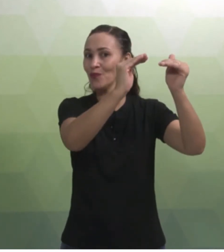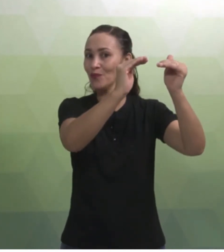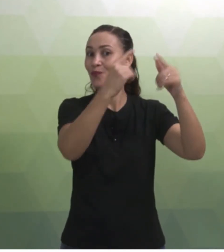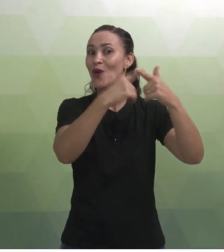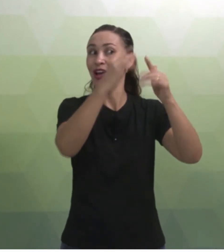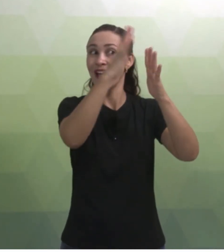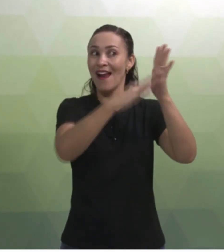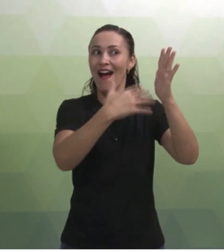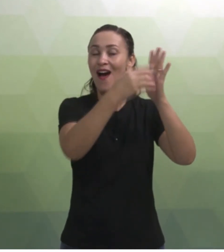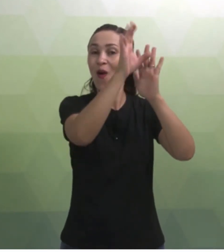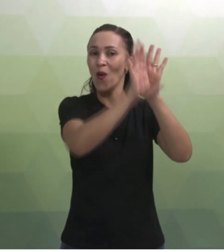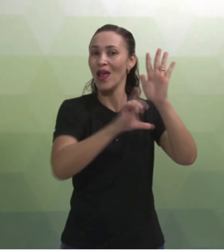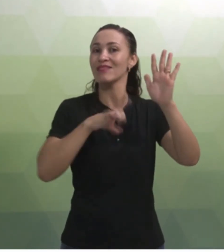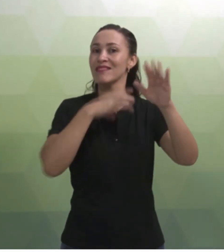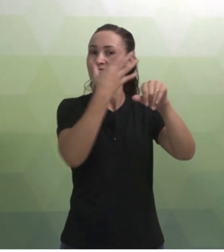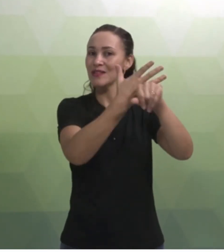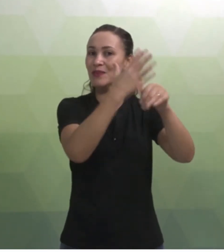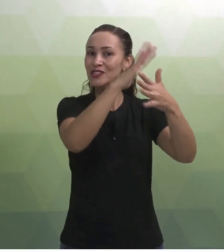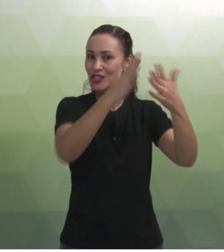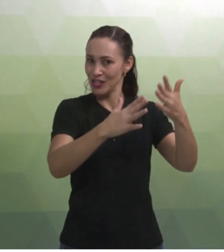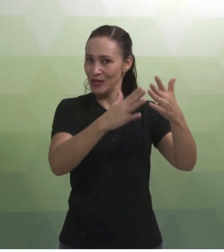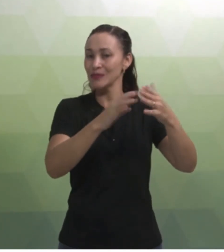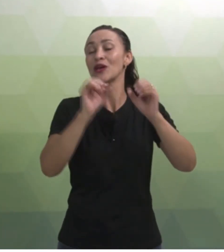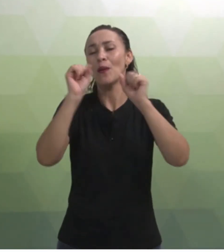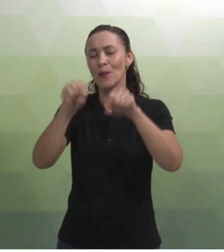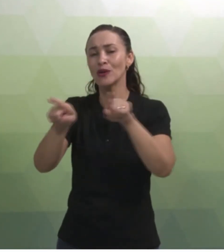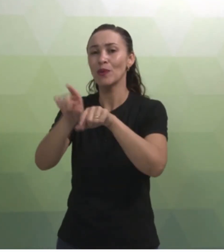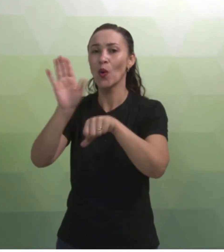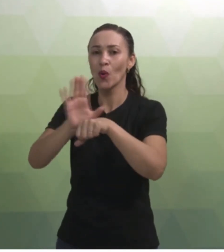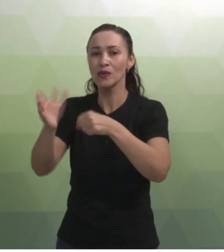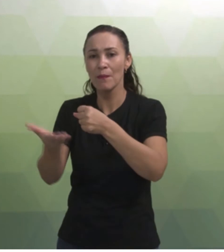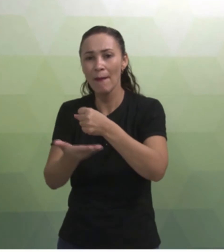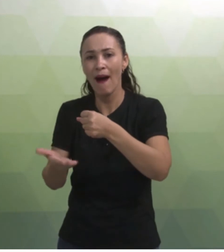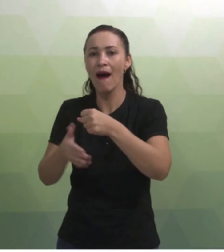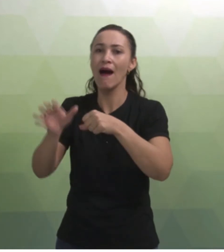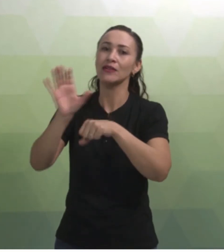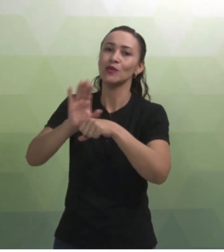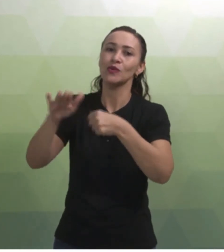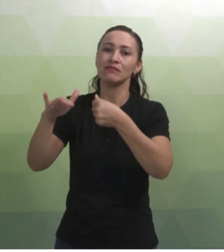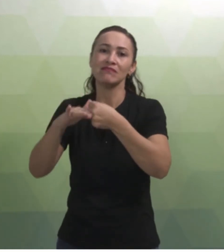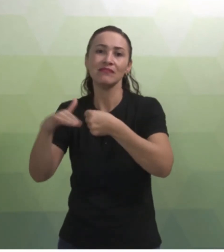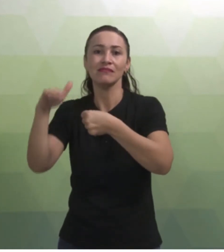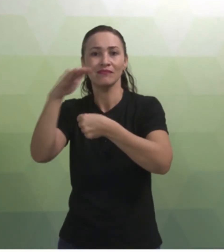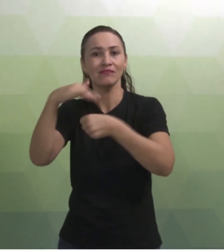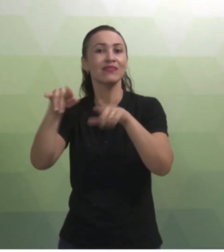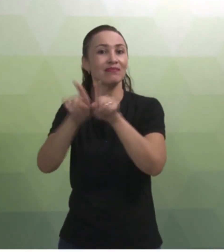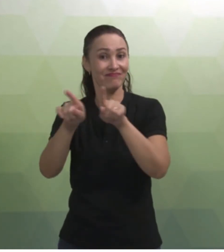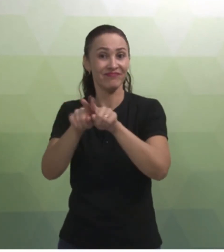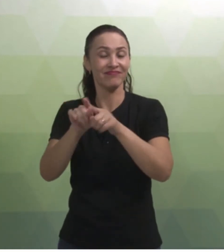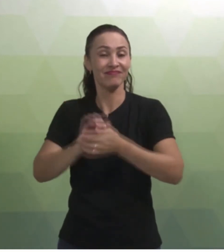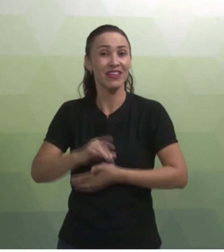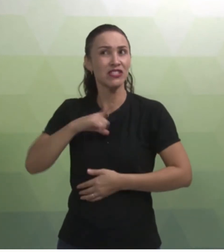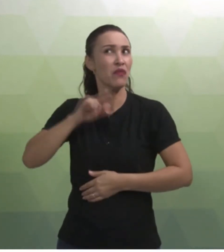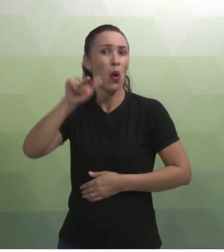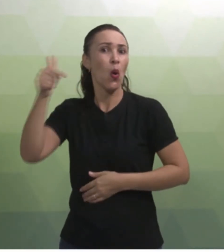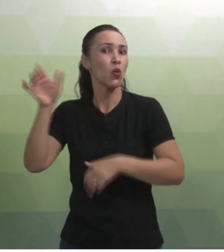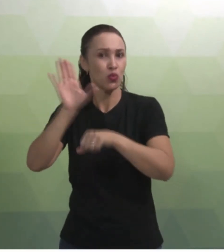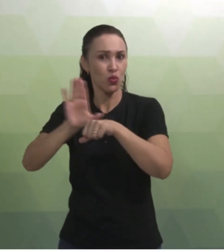grade curricular tem a disciplina de Libras. Pode ser no curso básico, no curso intermediário, no curso avançado. E se tiver um outro curso que